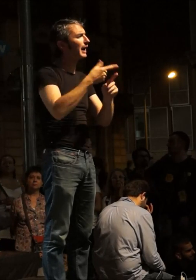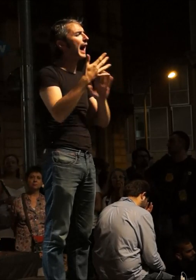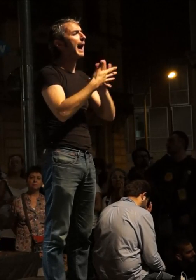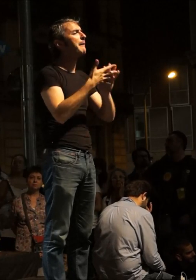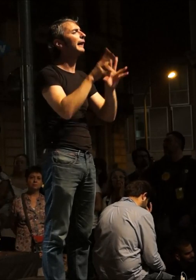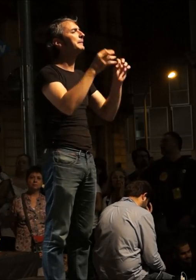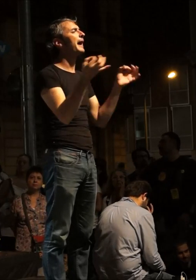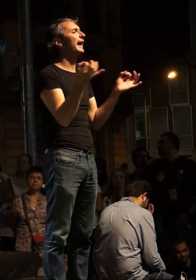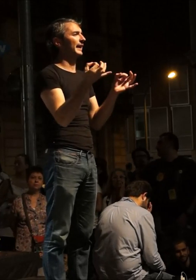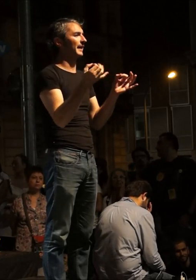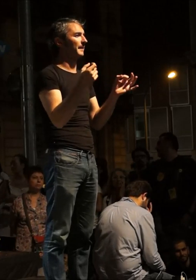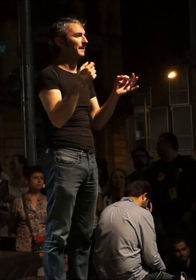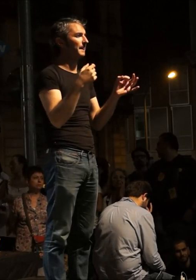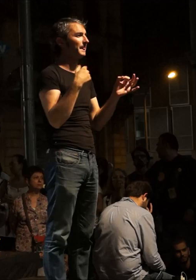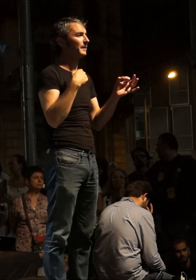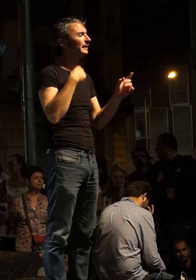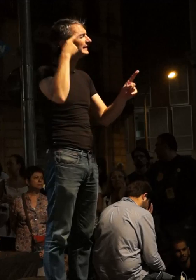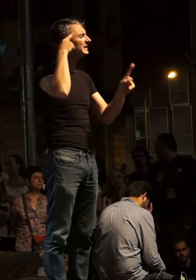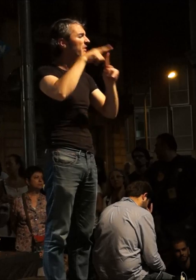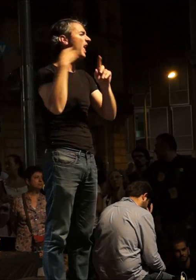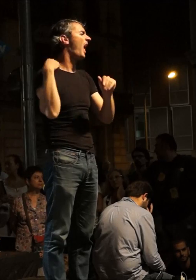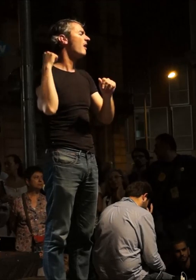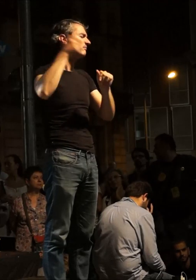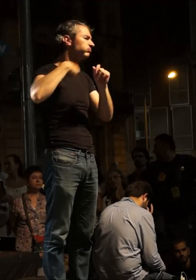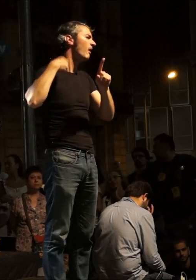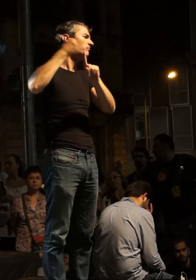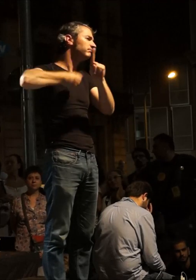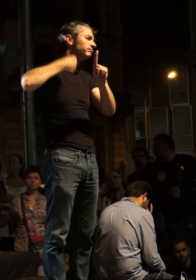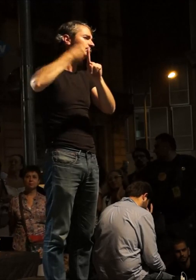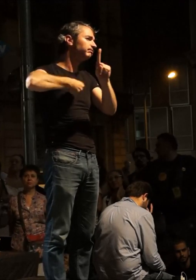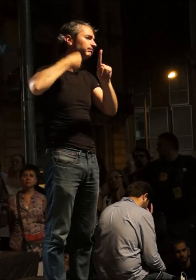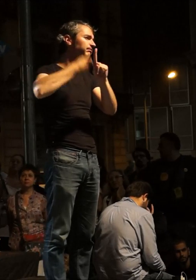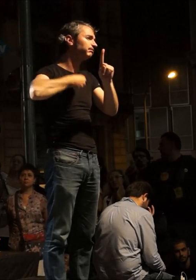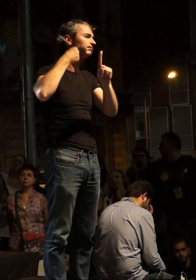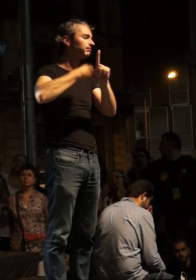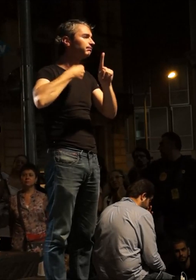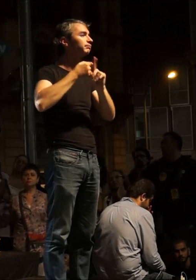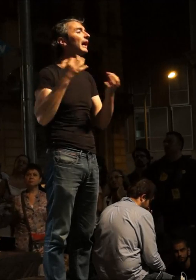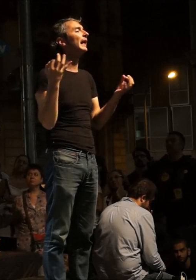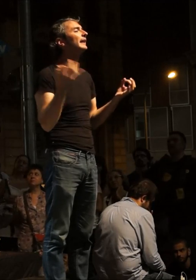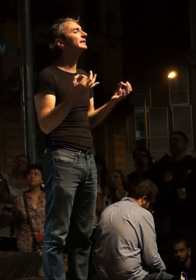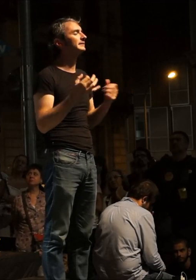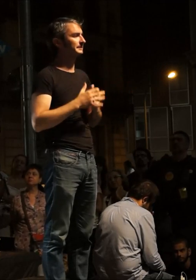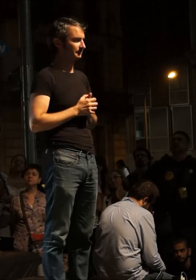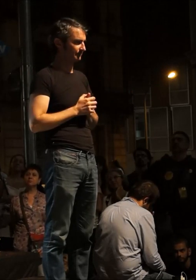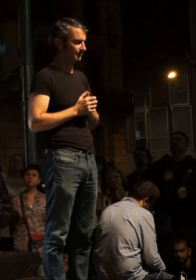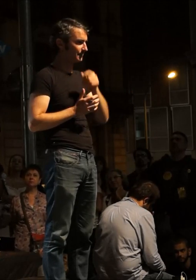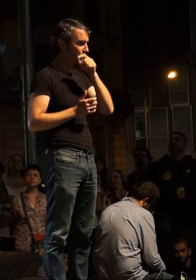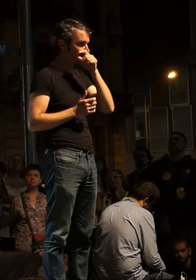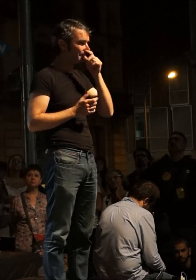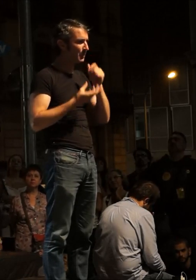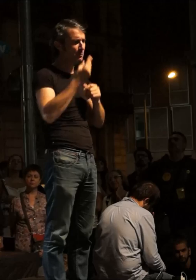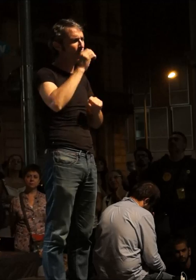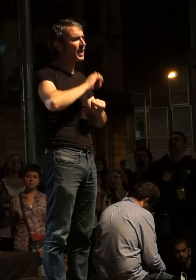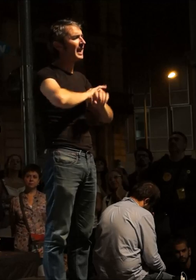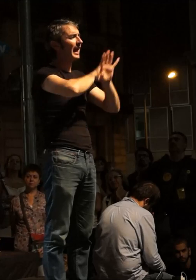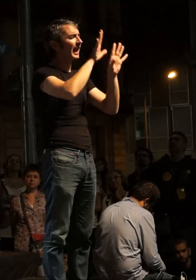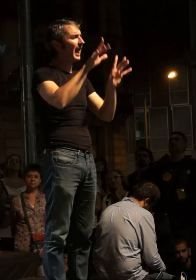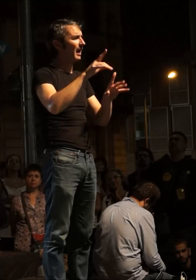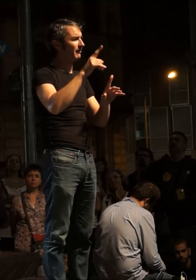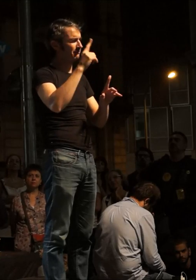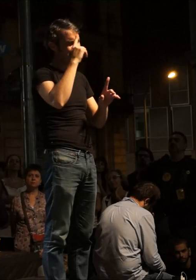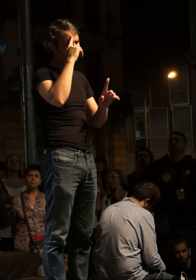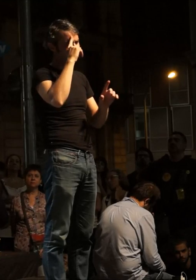que sempre hem reivindicat i que també resulta cada vegada més obvia. i és claríssim, determinant,